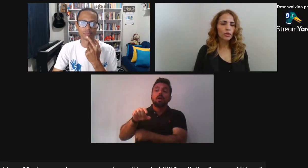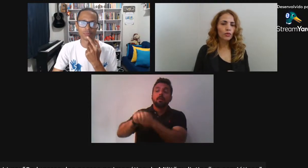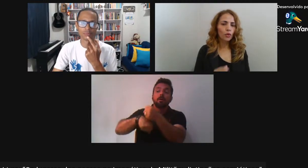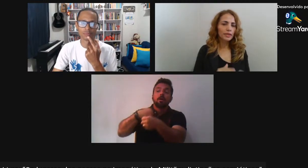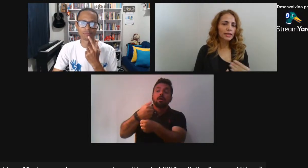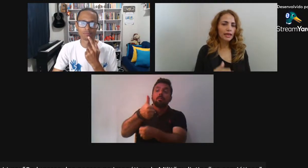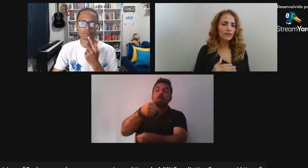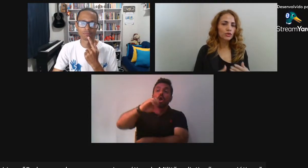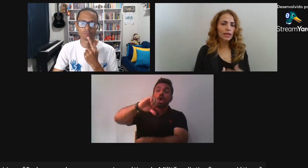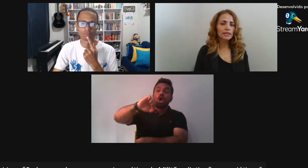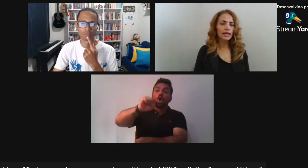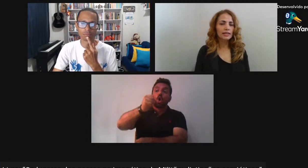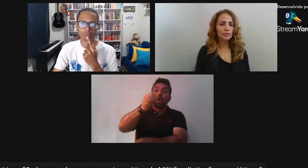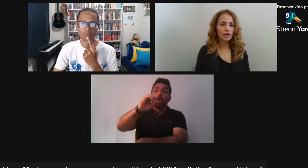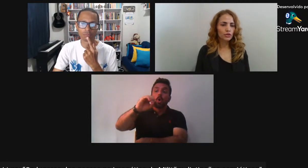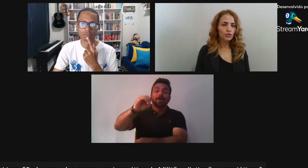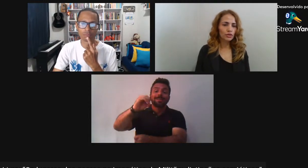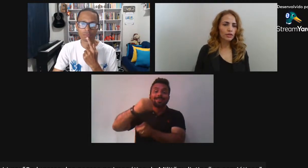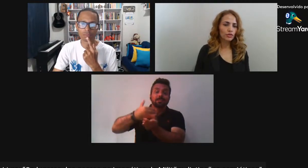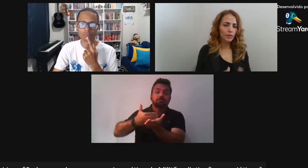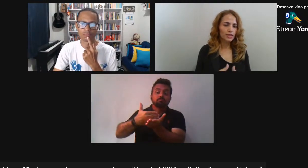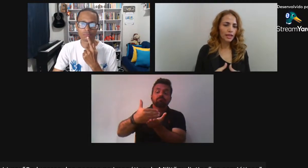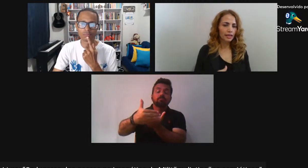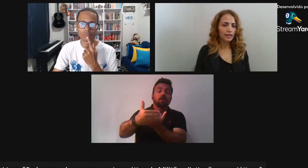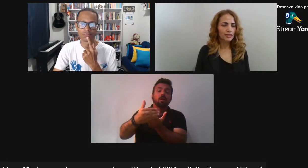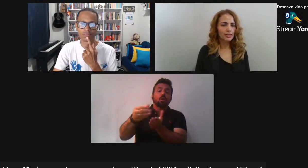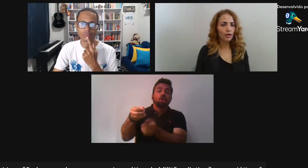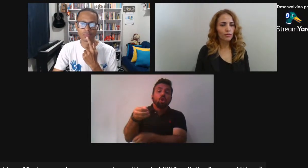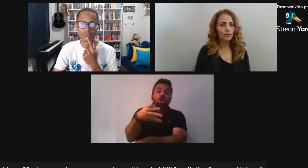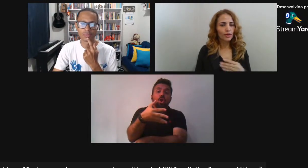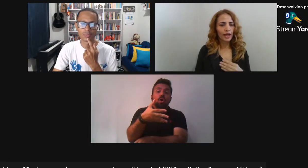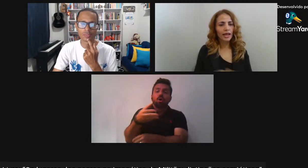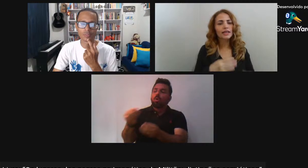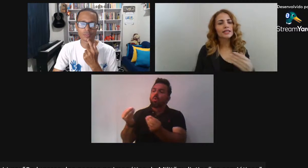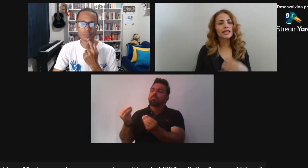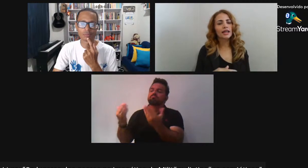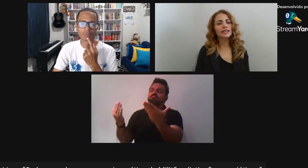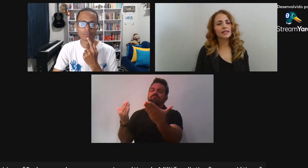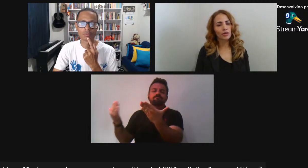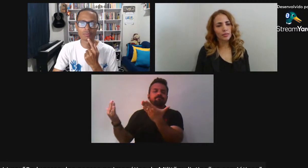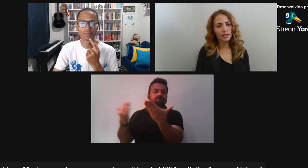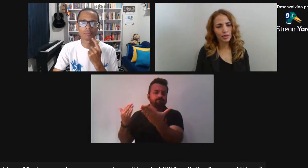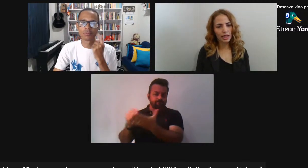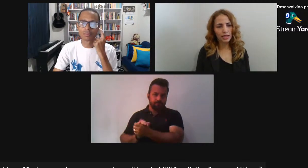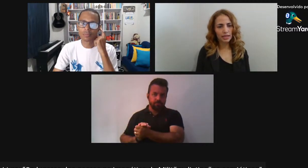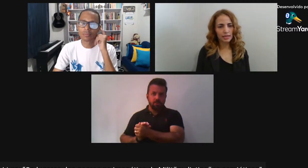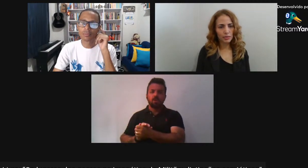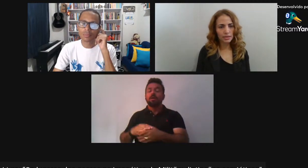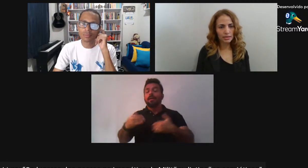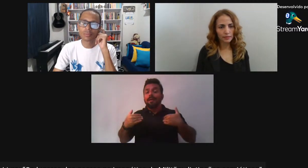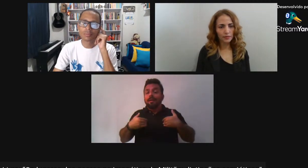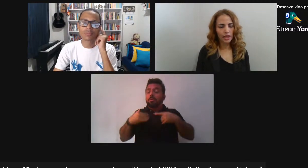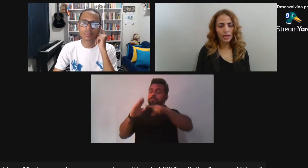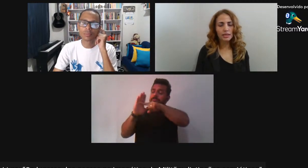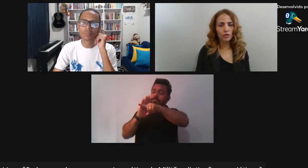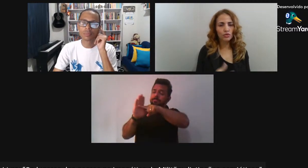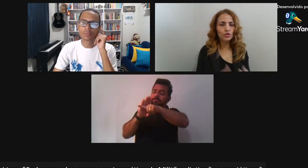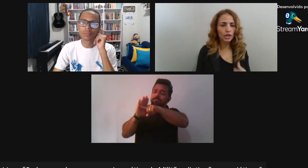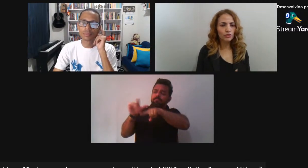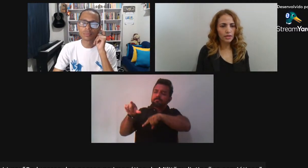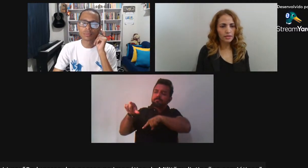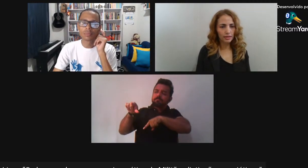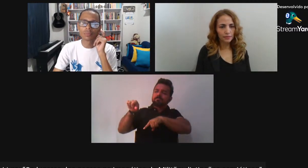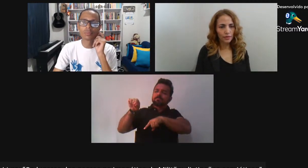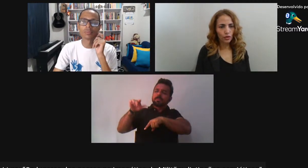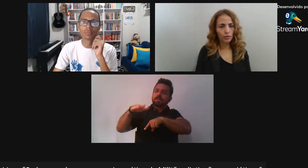quando eu comecei A visualizar as imagens Dos negros Eu pensei É aqui que estão É aqui que está a questão Que mais me interessa Nessa pesquisa Que são